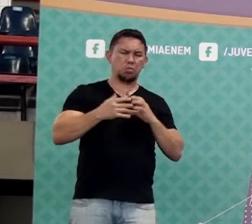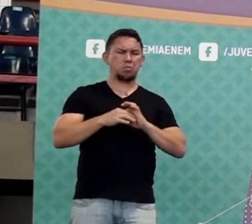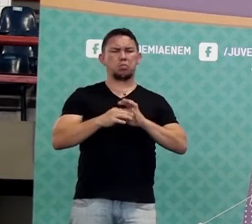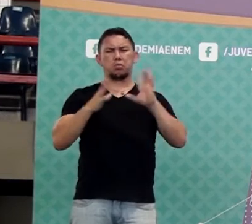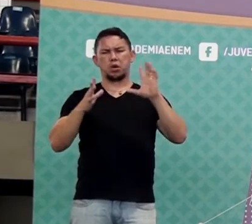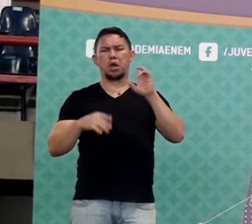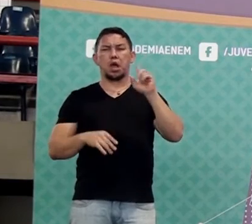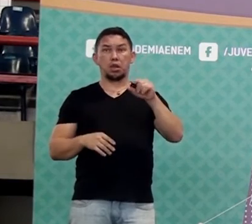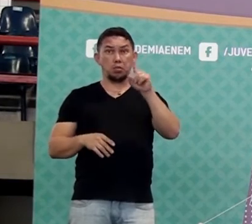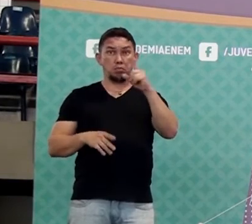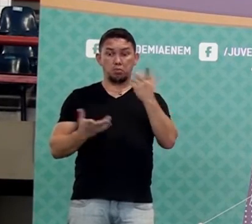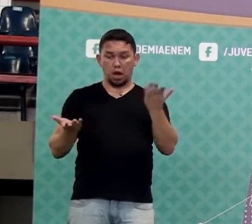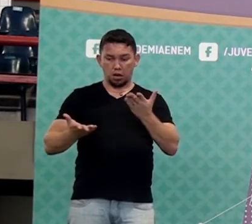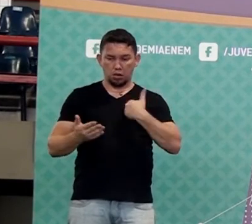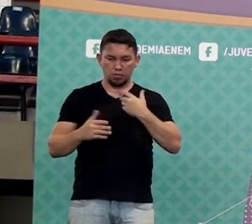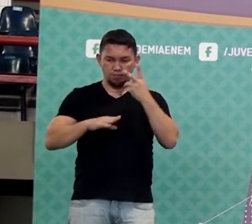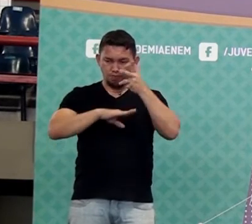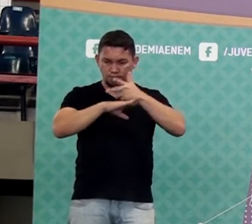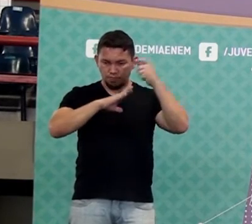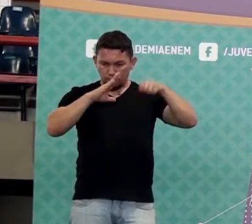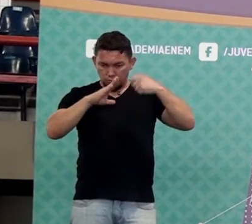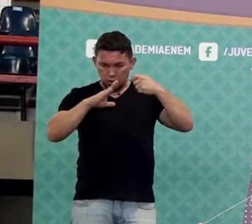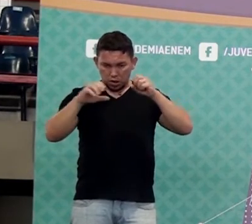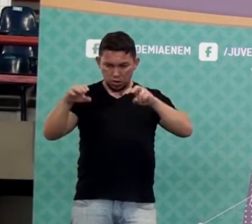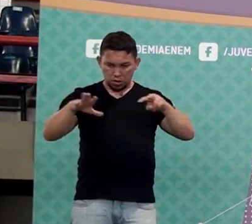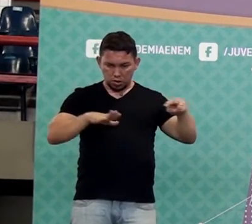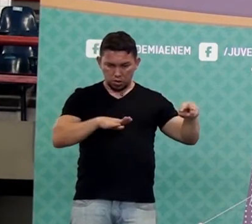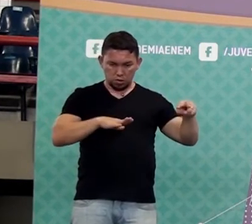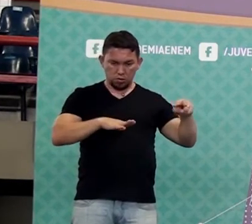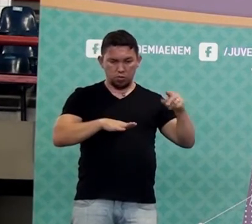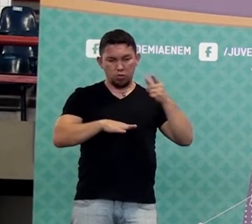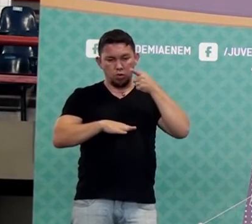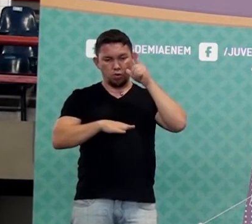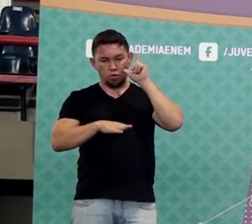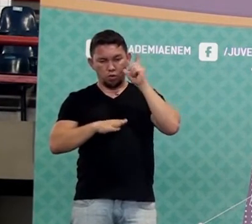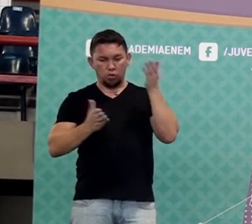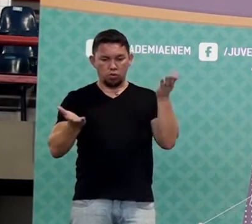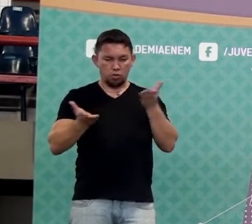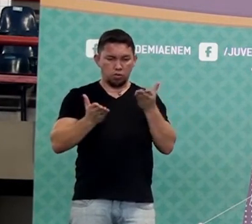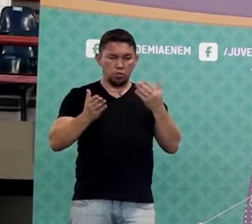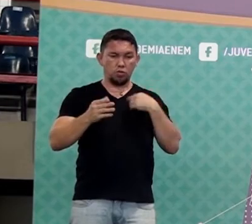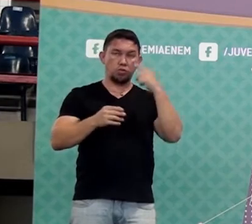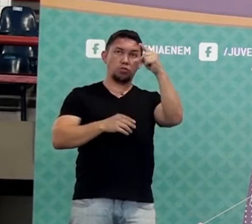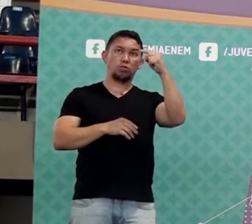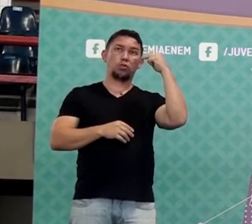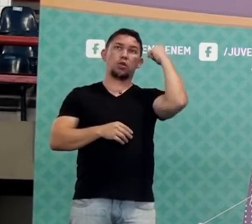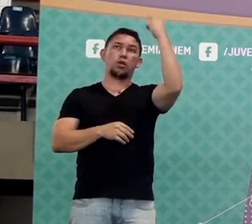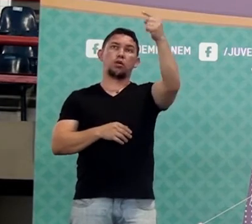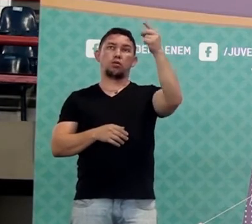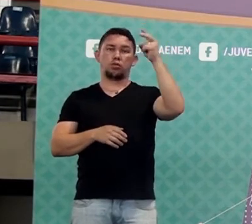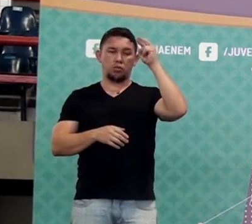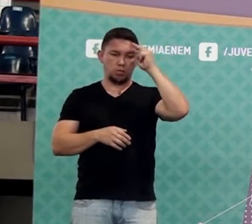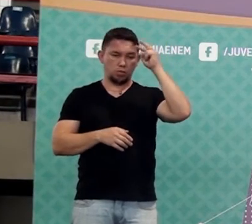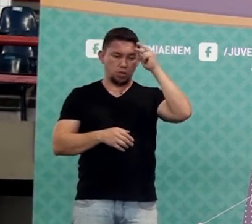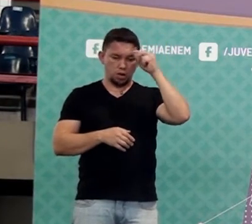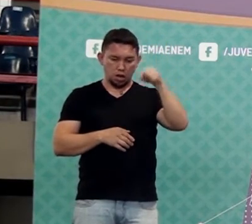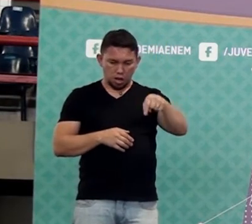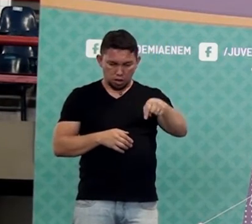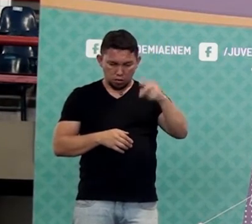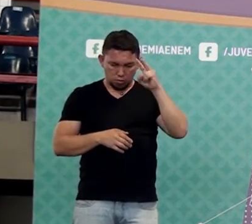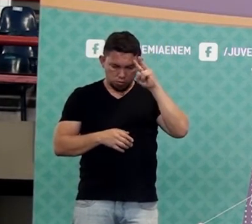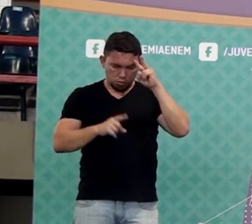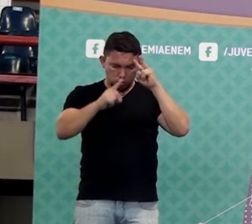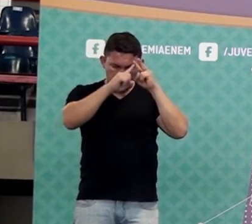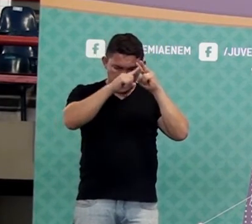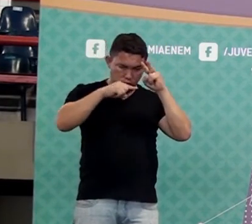Então, as aulas dessa semana agora, de ontem e de hoje, só estarão disponíveis na semana que vem. Tá certo? Mas as